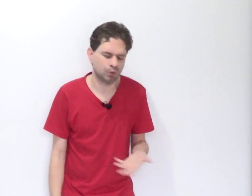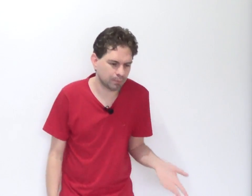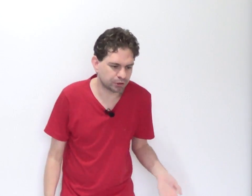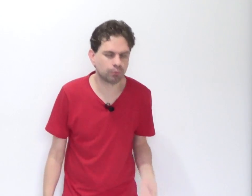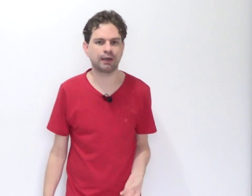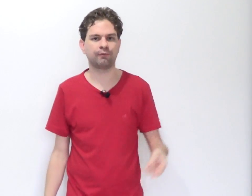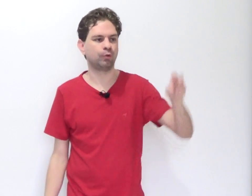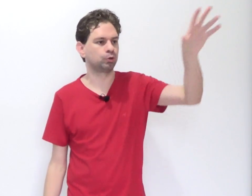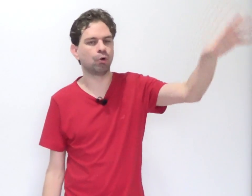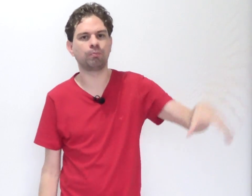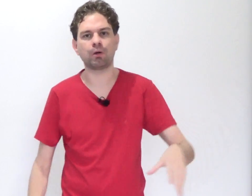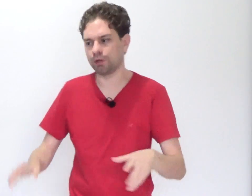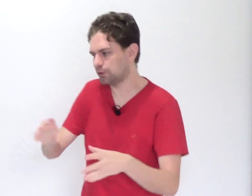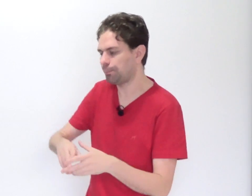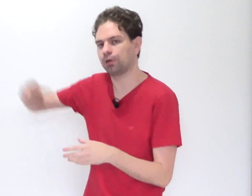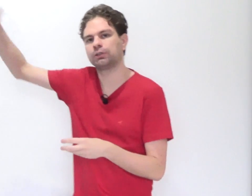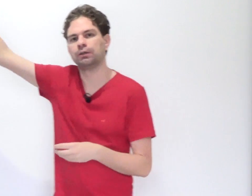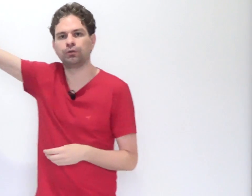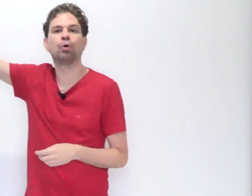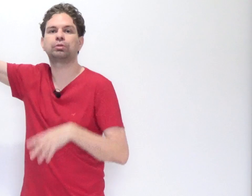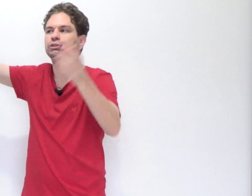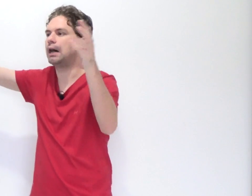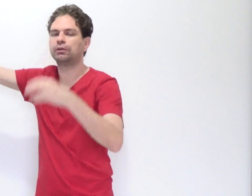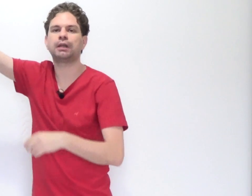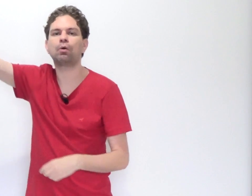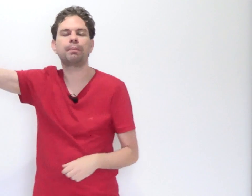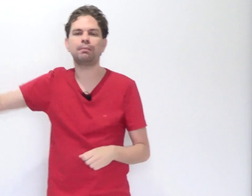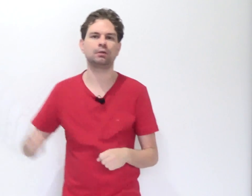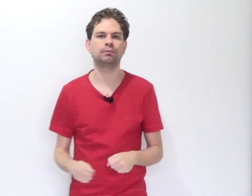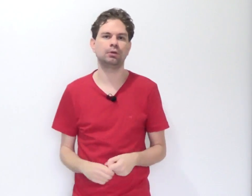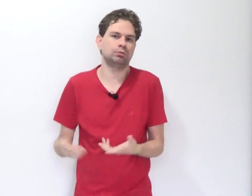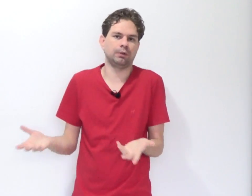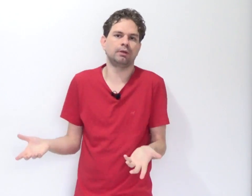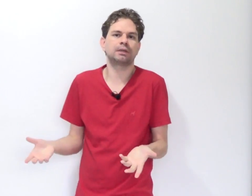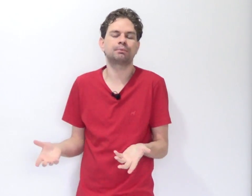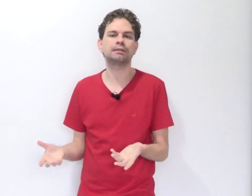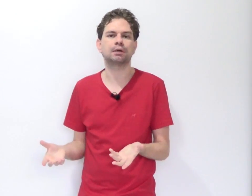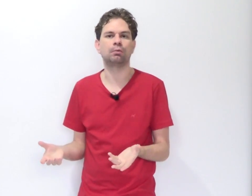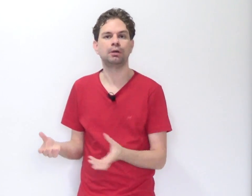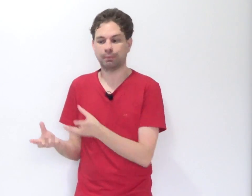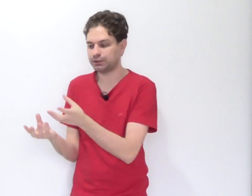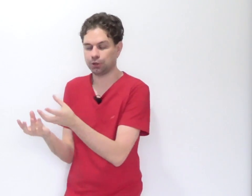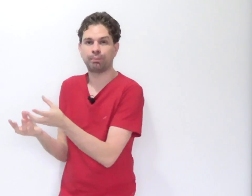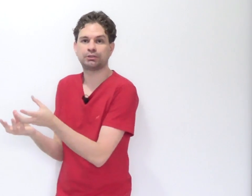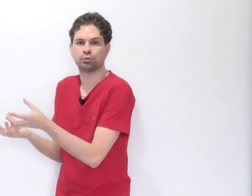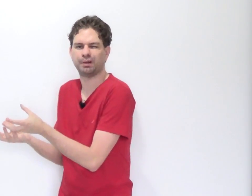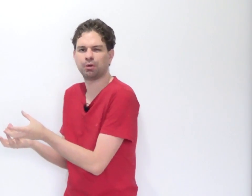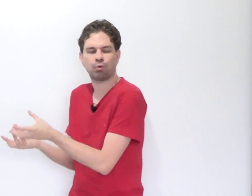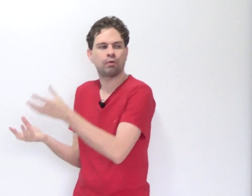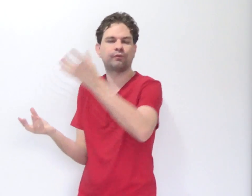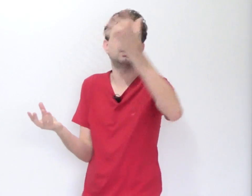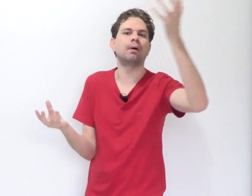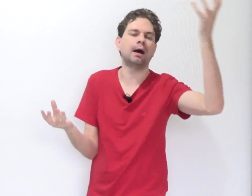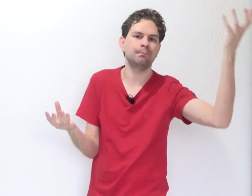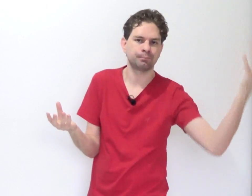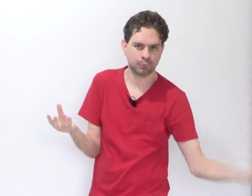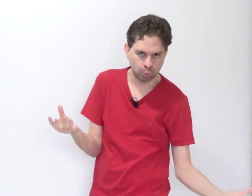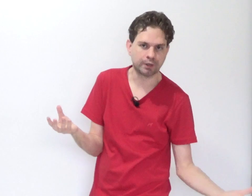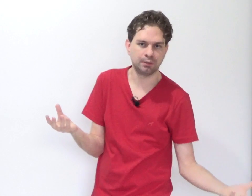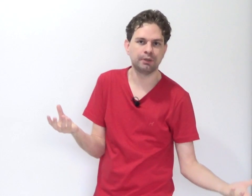Então imagina o cara furtou alguma coisa e depois em outro estado entregou para mim. Eu tenho receptação. Mas eu preciso primeiro confirmar o crime